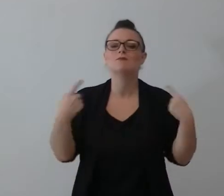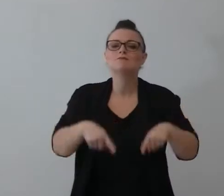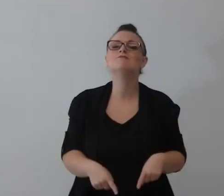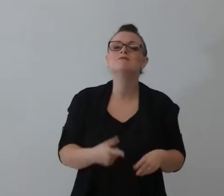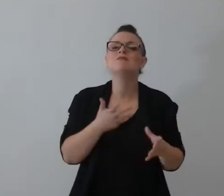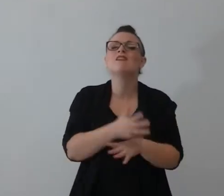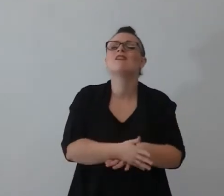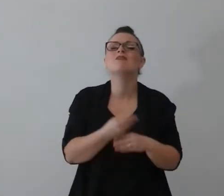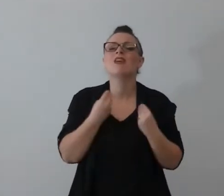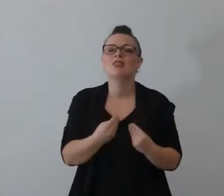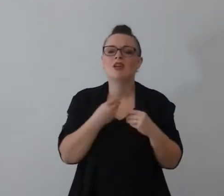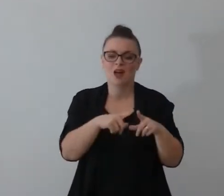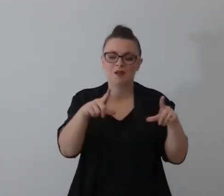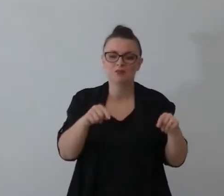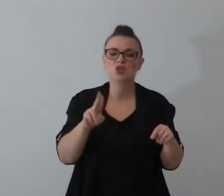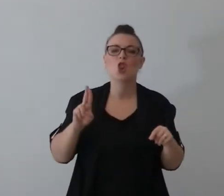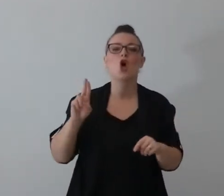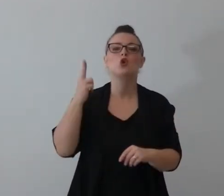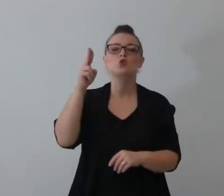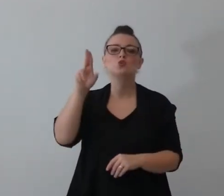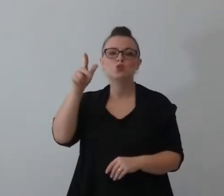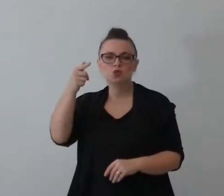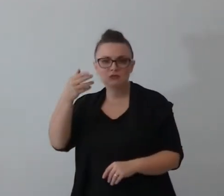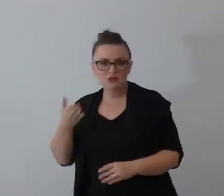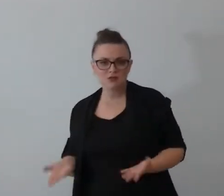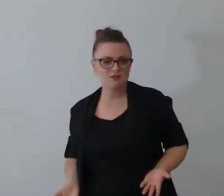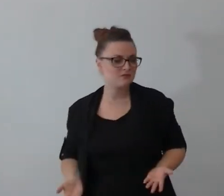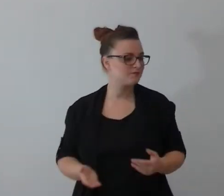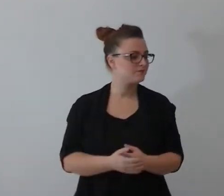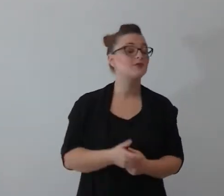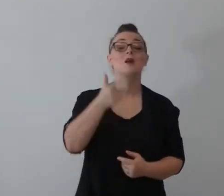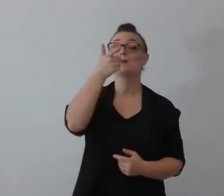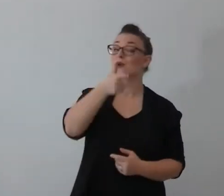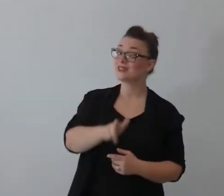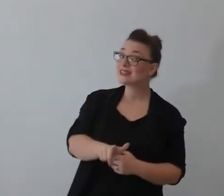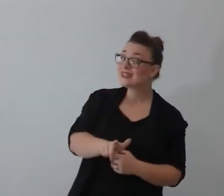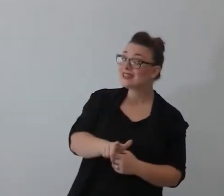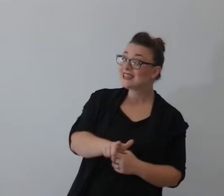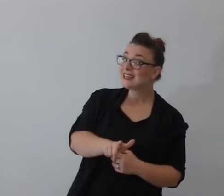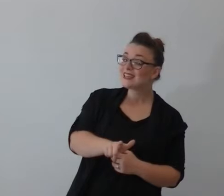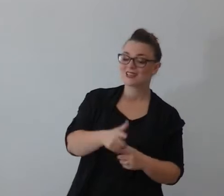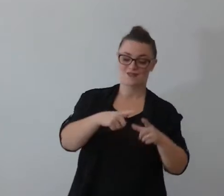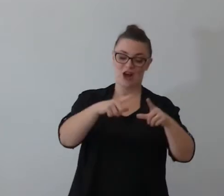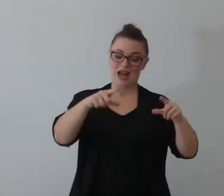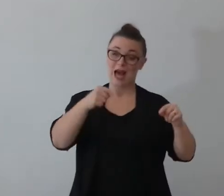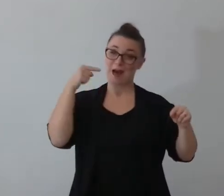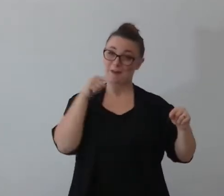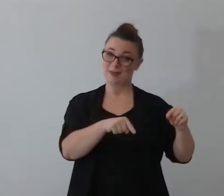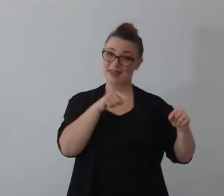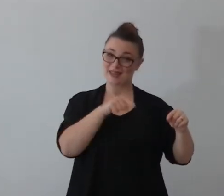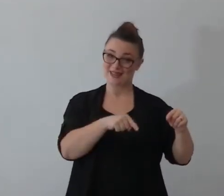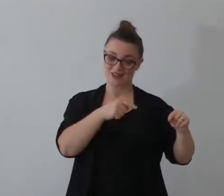perché il capitolo 3 di Ruth ci mostra i modi giusti e i modi sbagliati